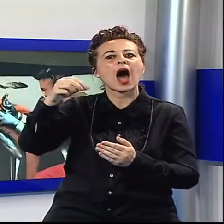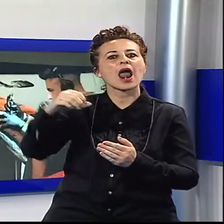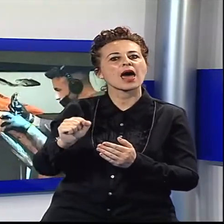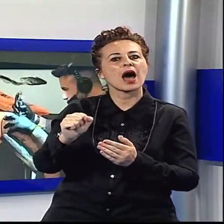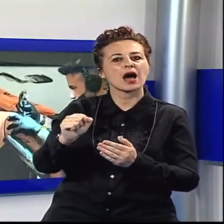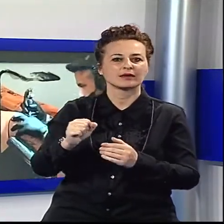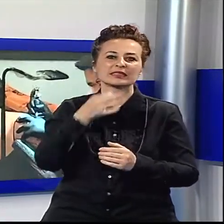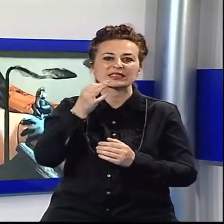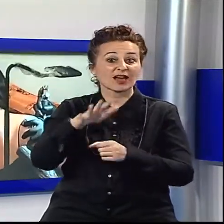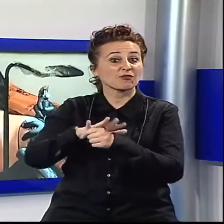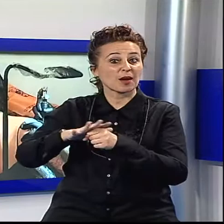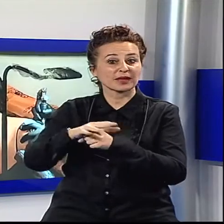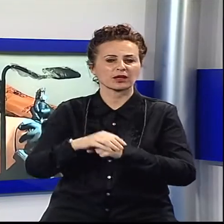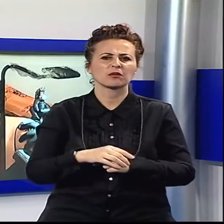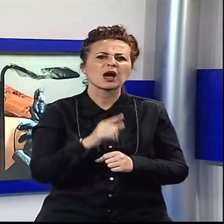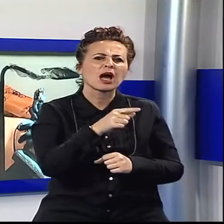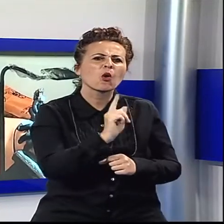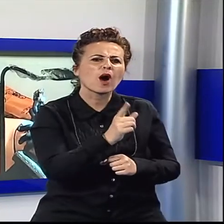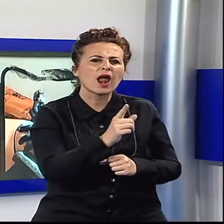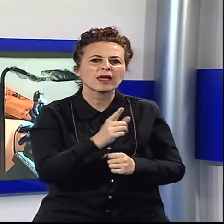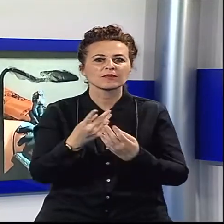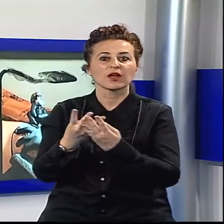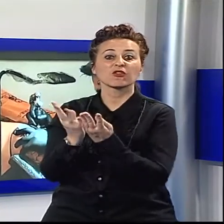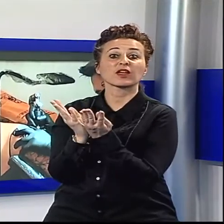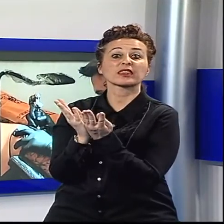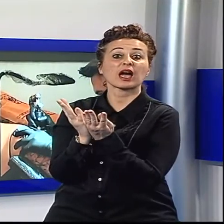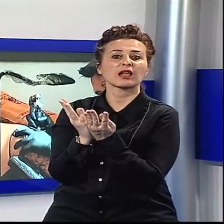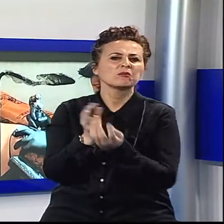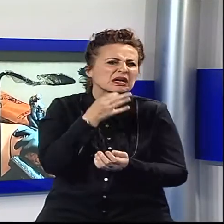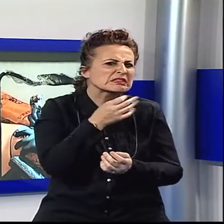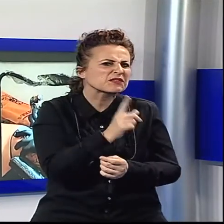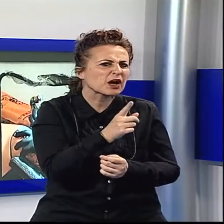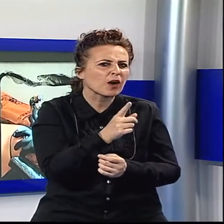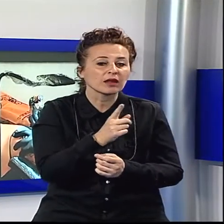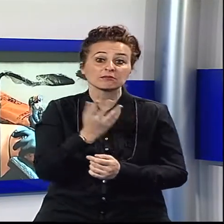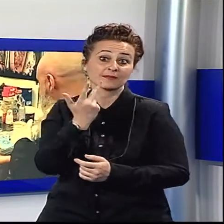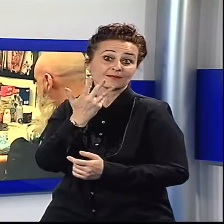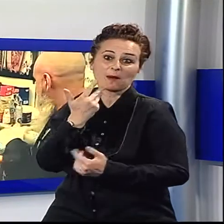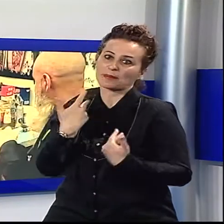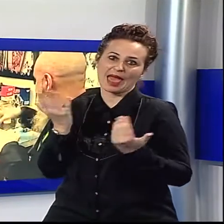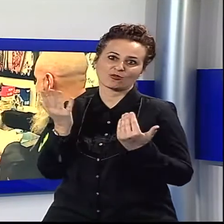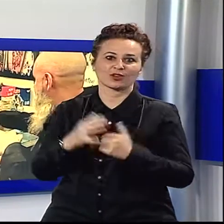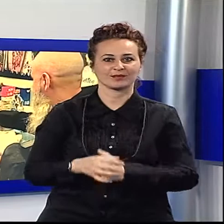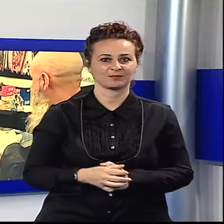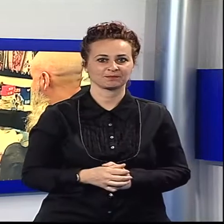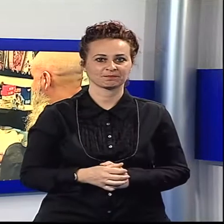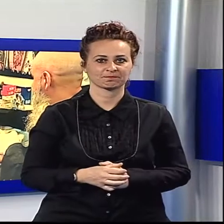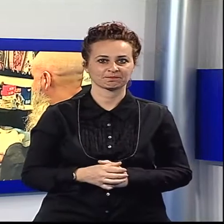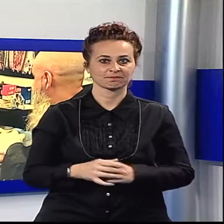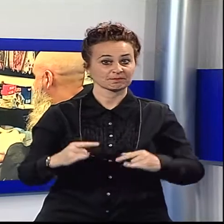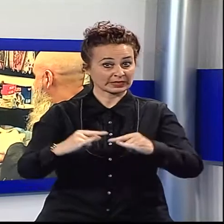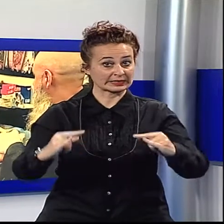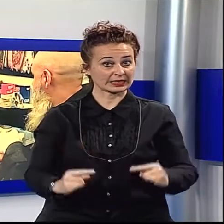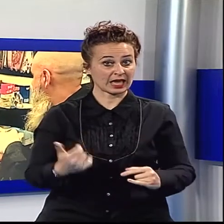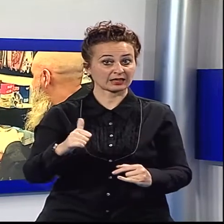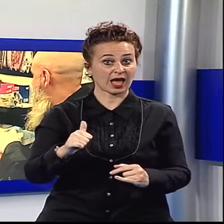ti stai facendo tatuare? Un ventaglio. Significato? Mi piaceva. Tra gli standisti c'era anche